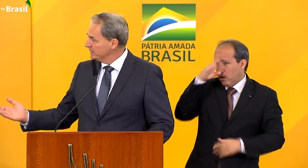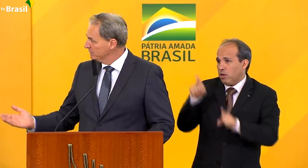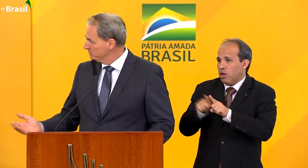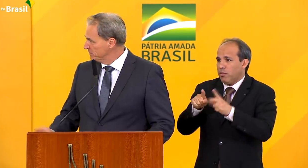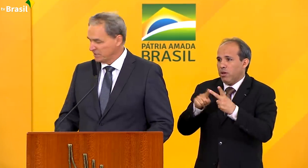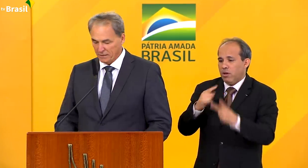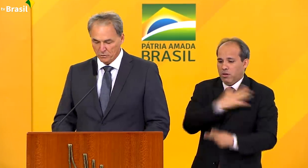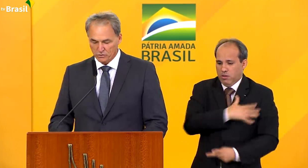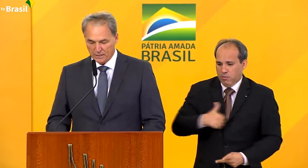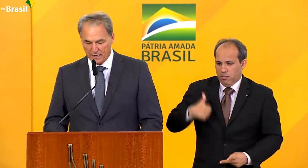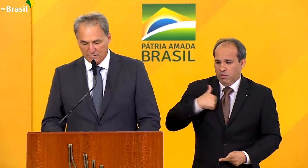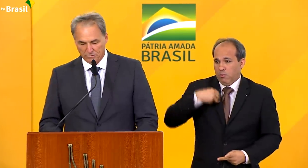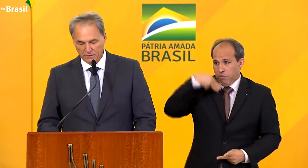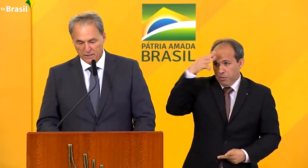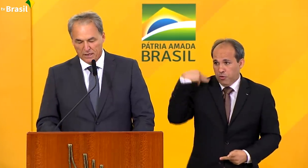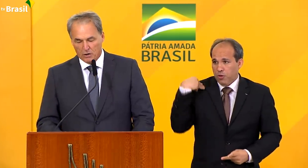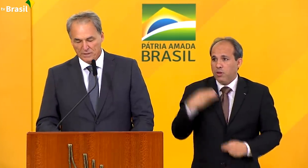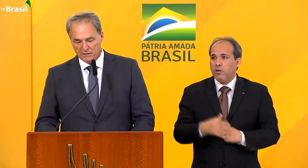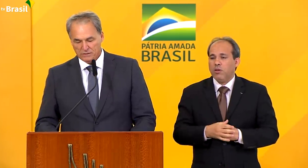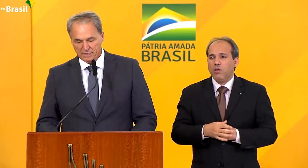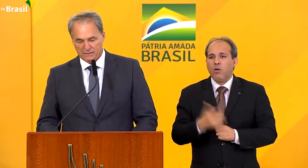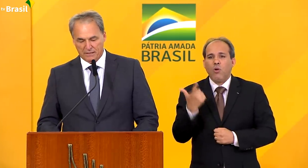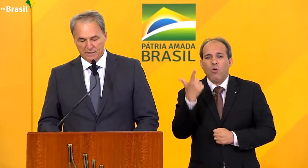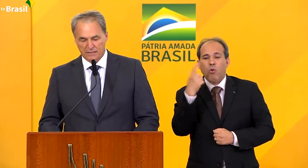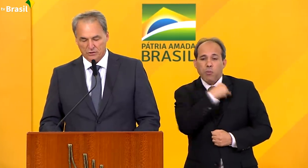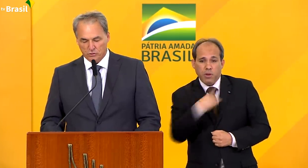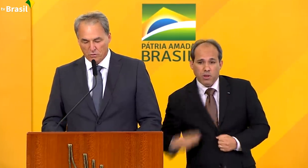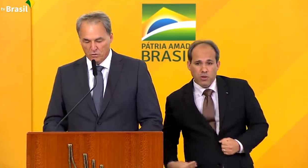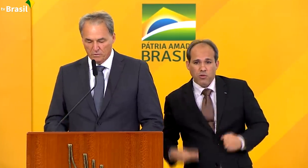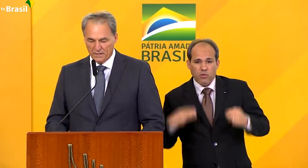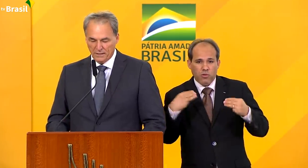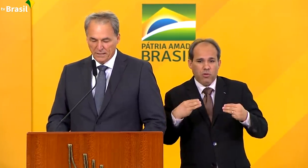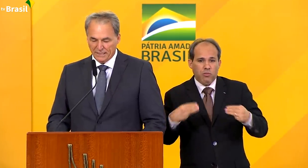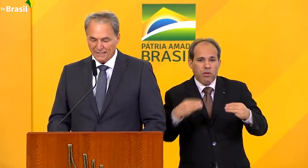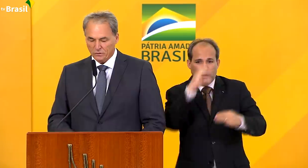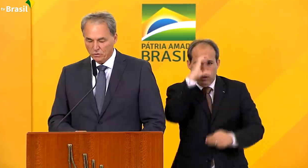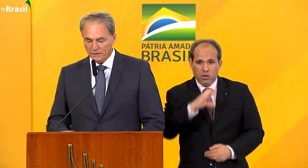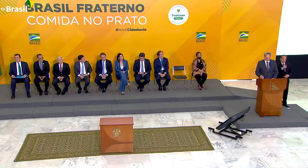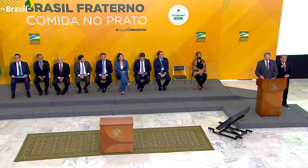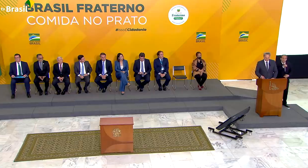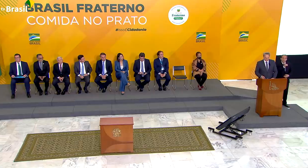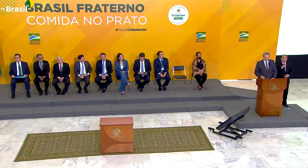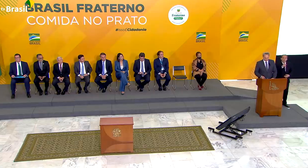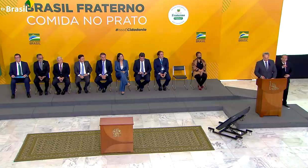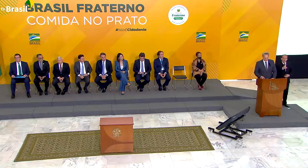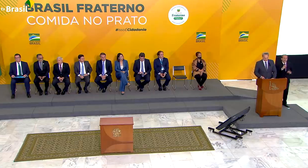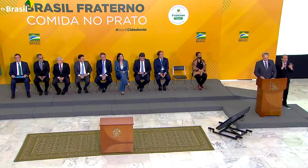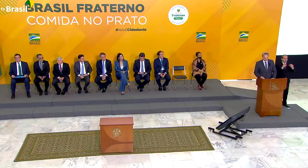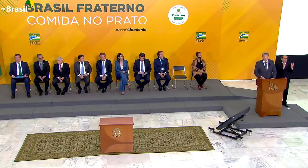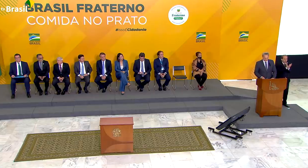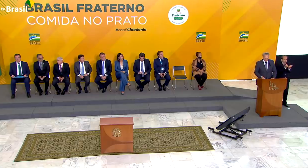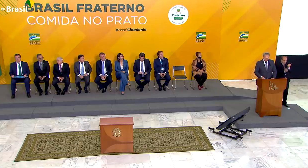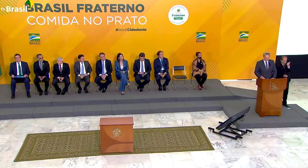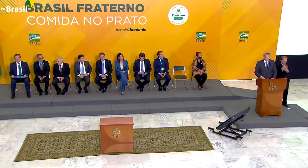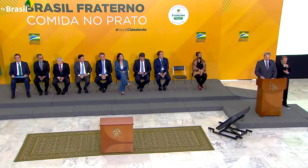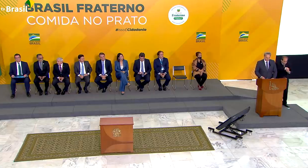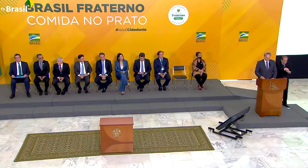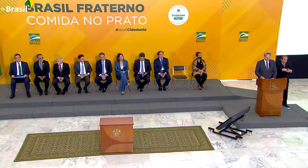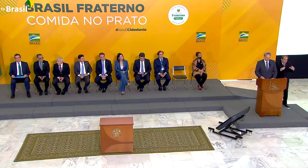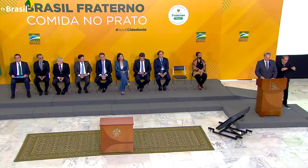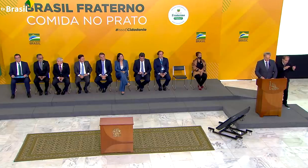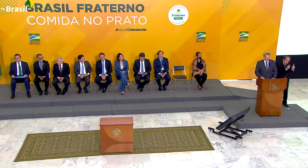à Primeira-Dama Michele Bolsonaro, ao ministro da Cidadania João Roma e a toda a equipe desse vital ministério